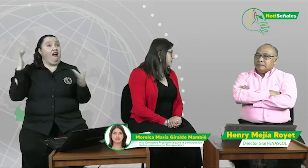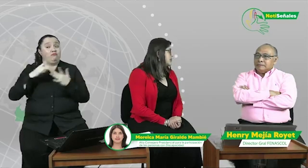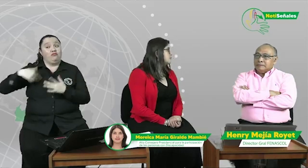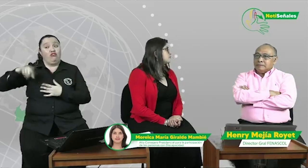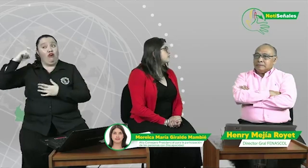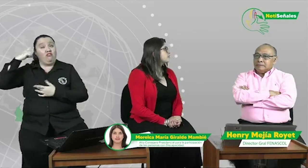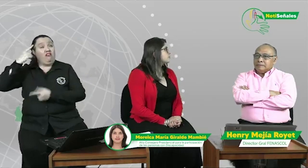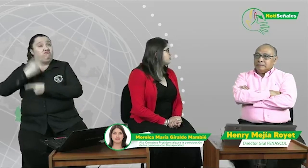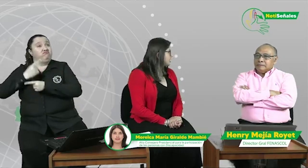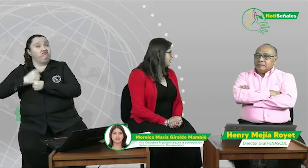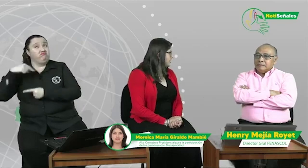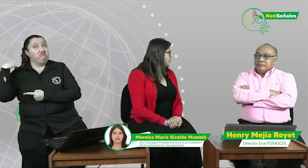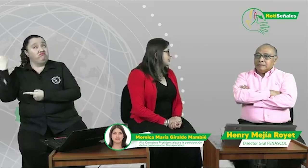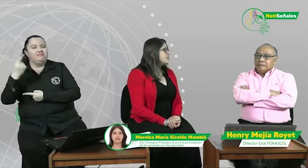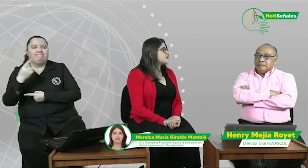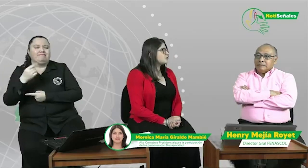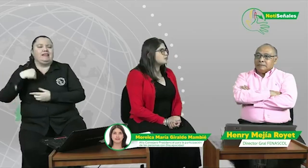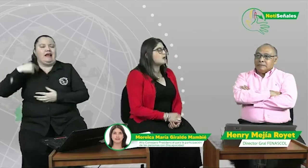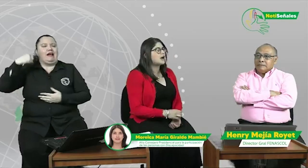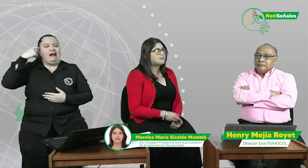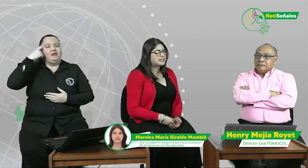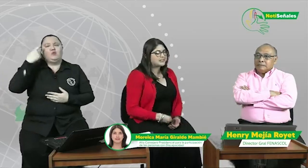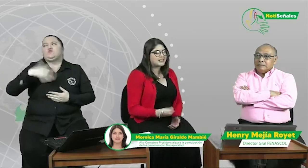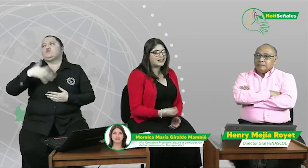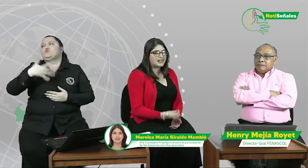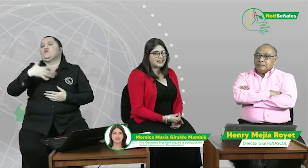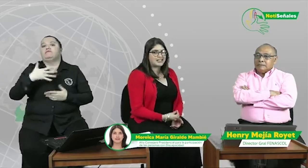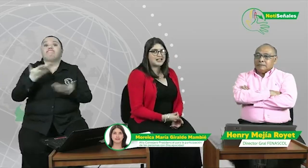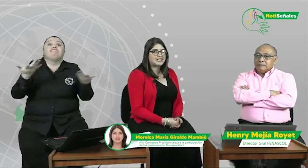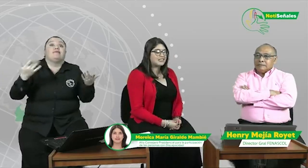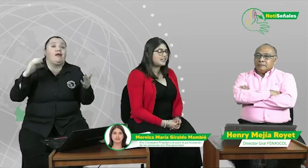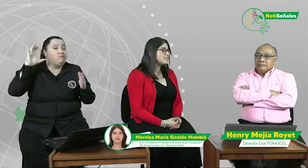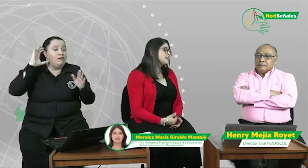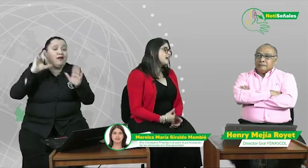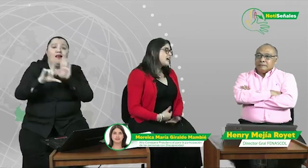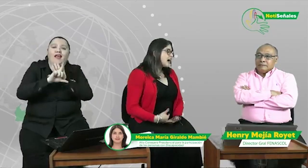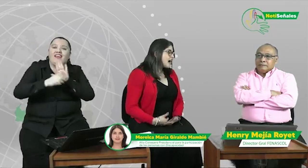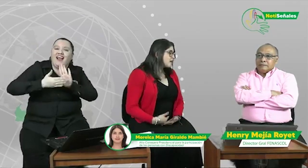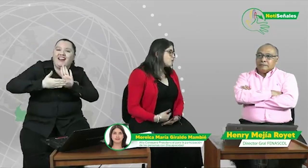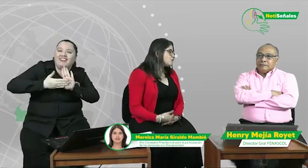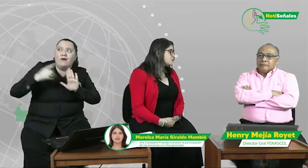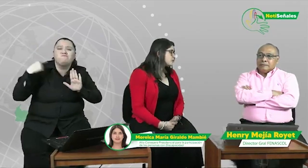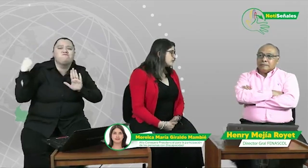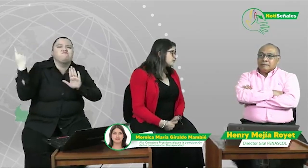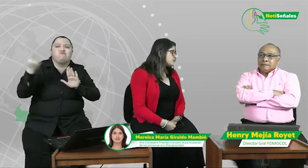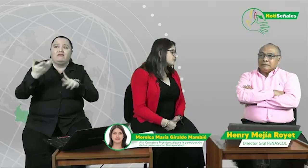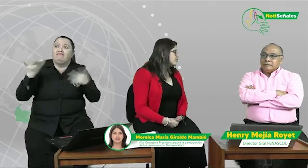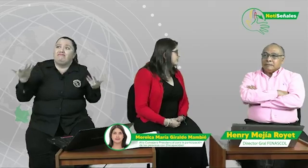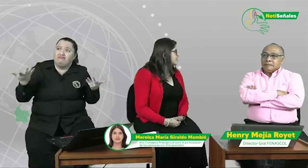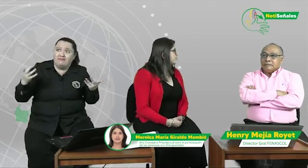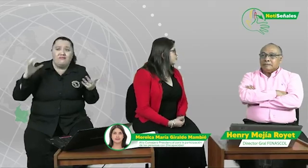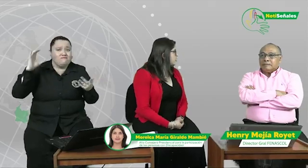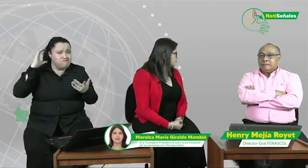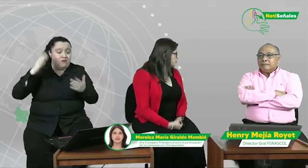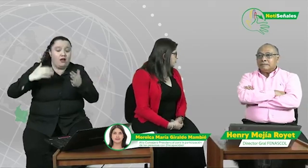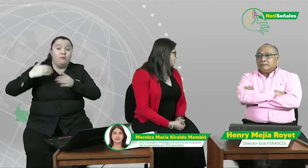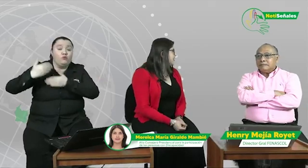Y eso es un reto muy grande. Incluso a pesar de la ley de garantías, hay unos procesos que se demoran mucho. Las